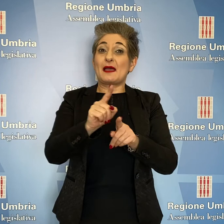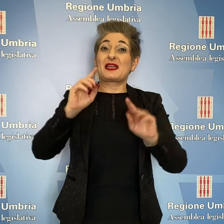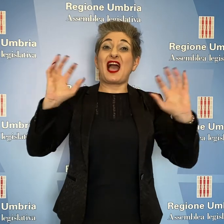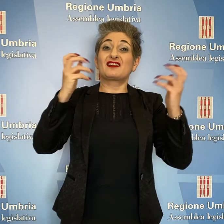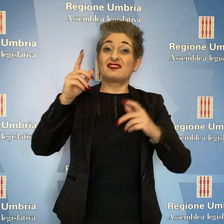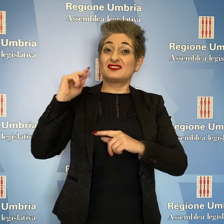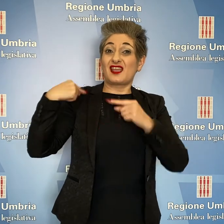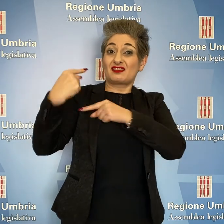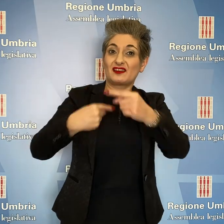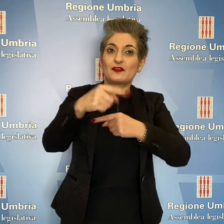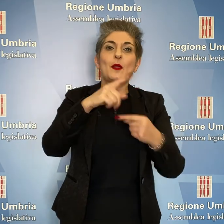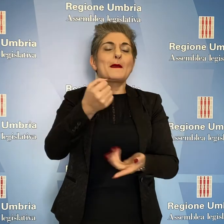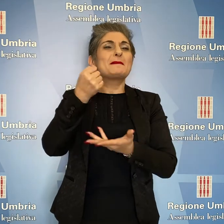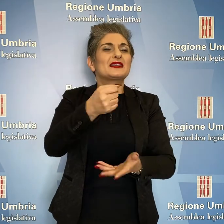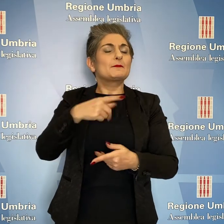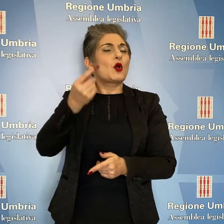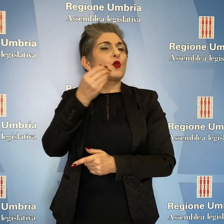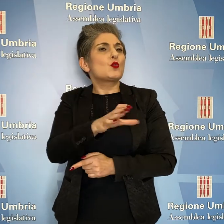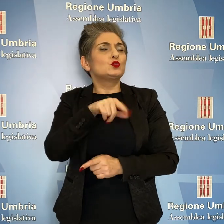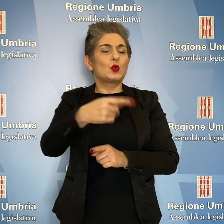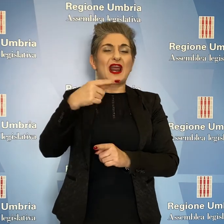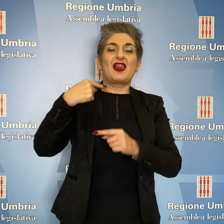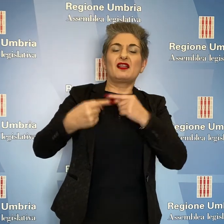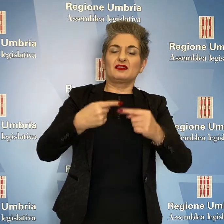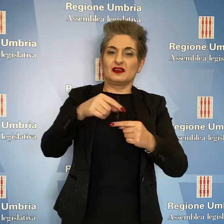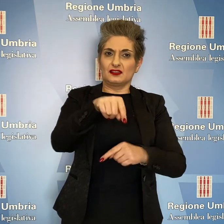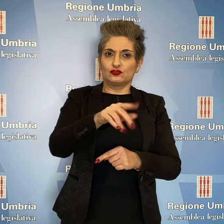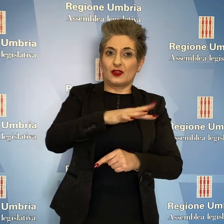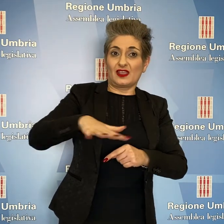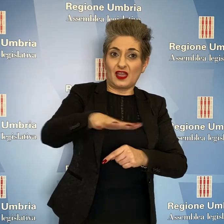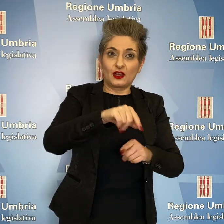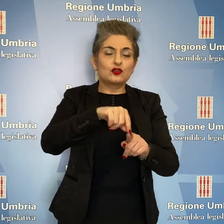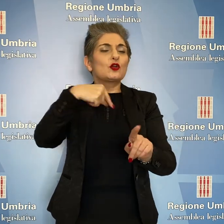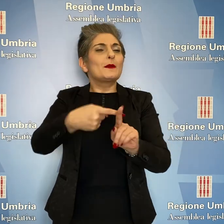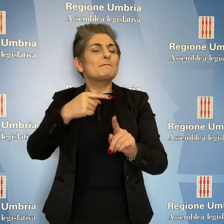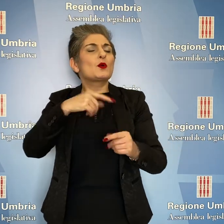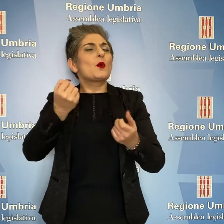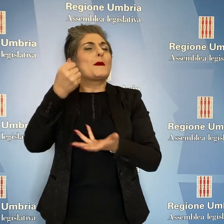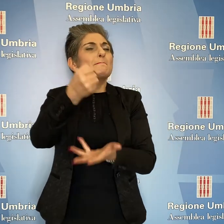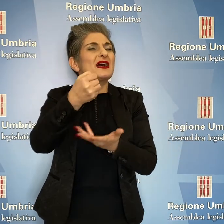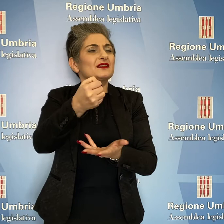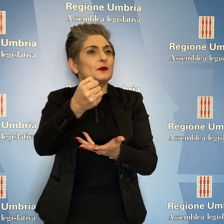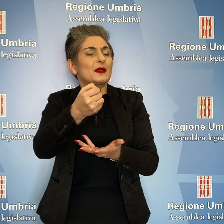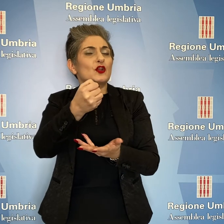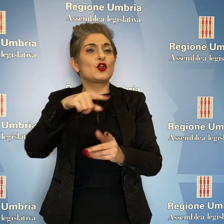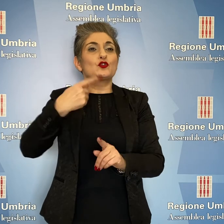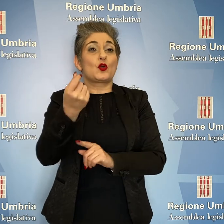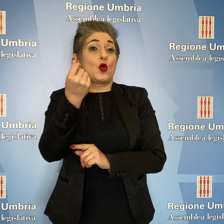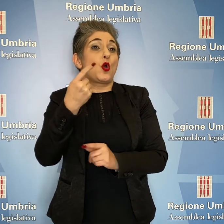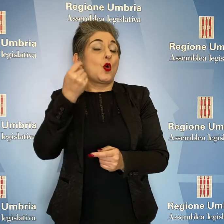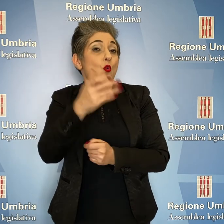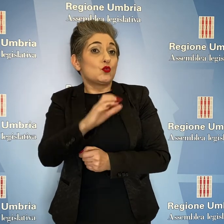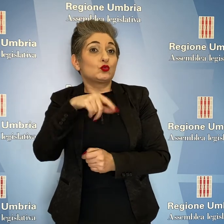culturale identitario del territorio regionale, oltre a rappresentare un patrimonio culturale economico umano del nostro paese.